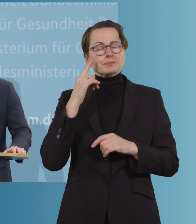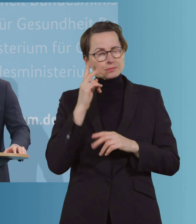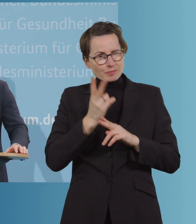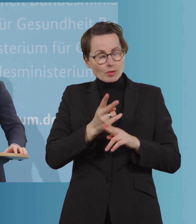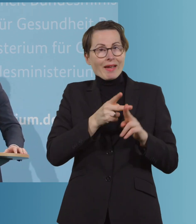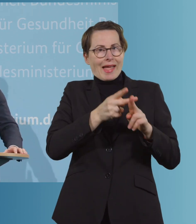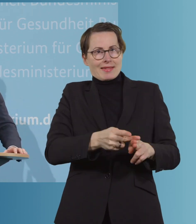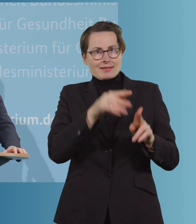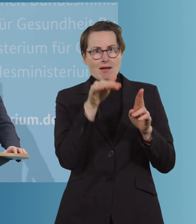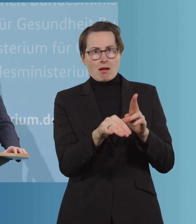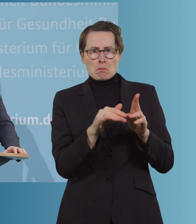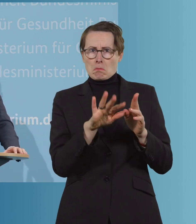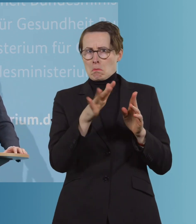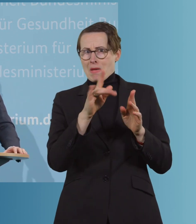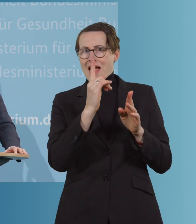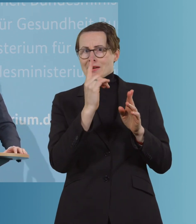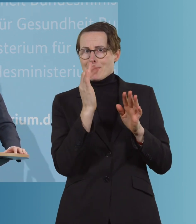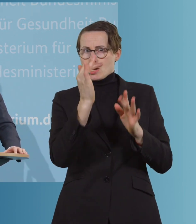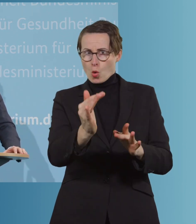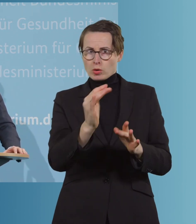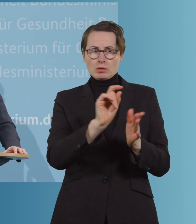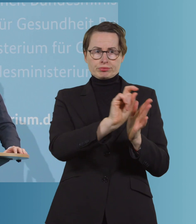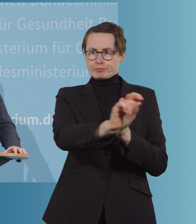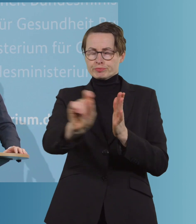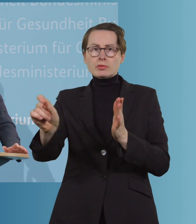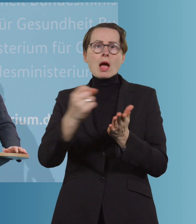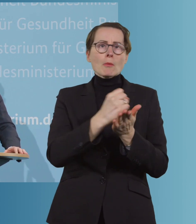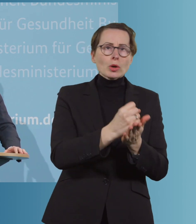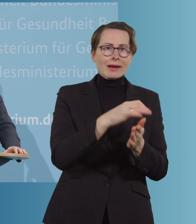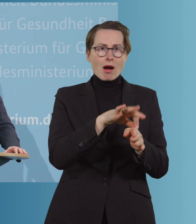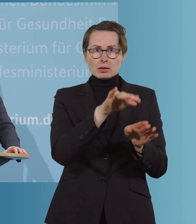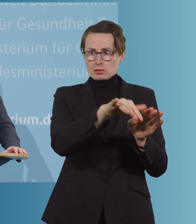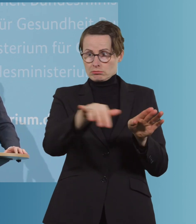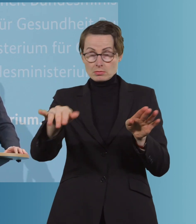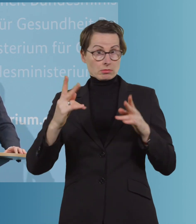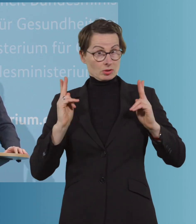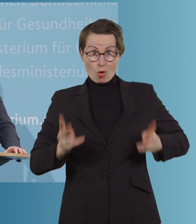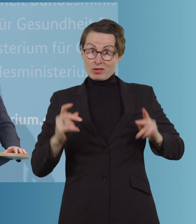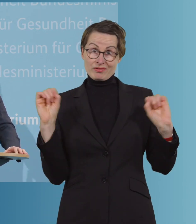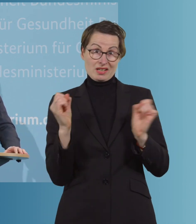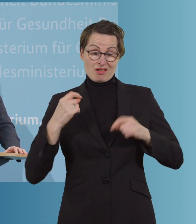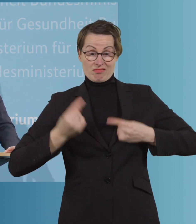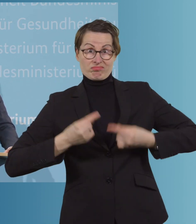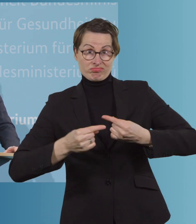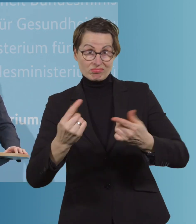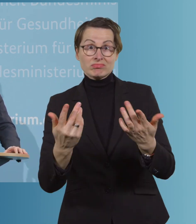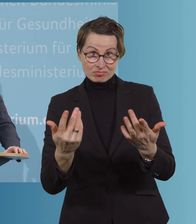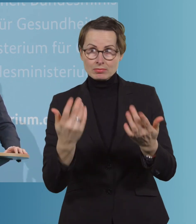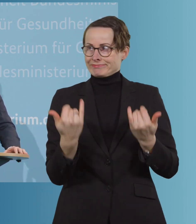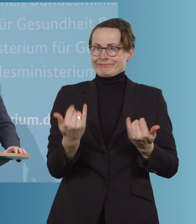Dosen in den Apotheken und Arztpraxen verfügbar sind. Wir sind noch mitten im Winter, wie wir dieser Tage ja sehr klar